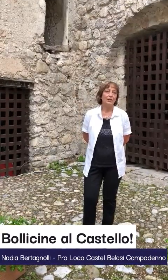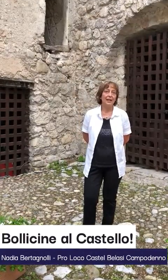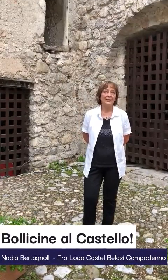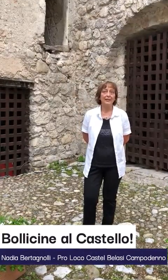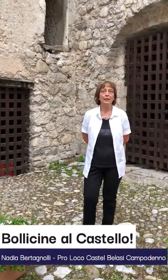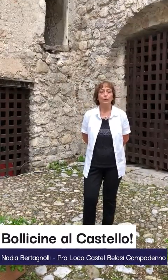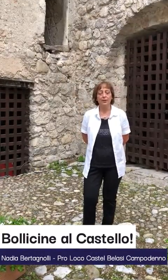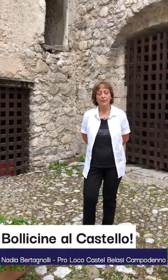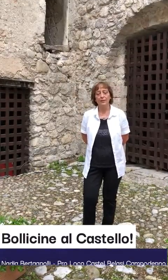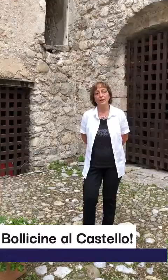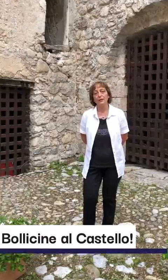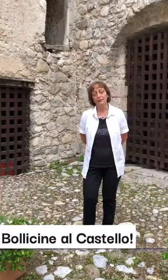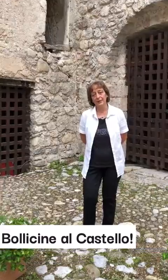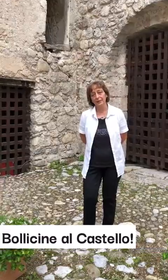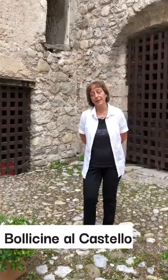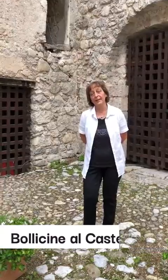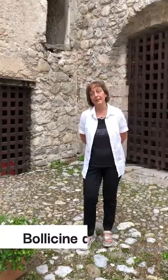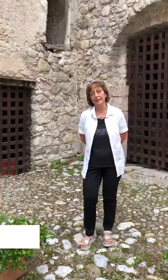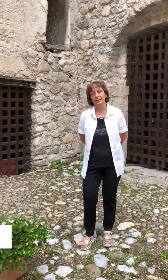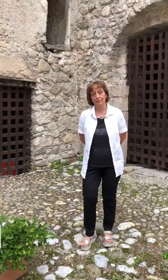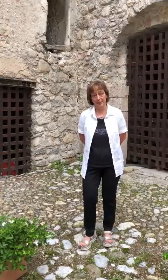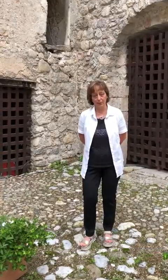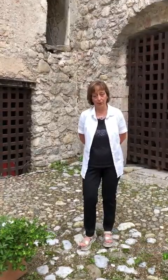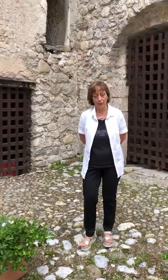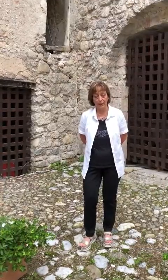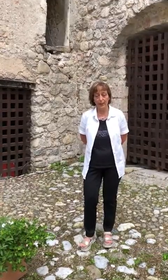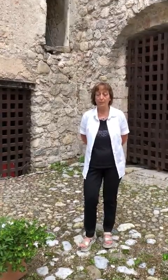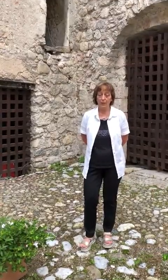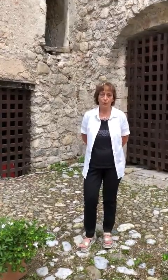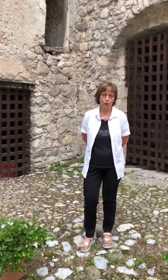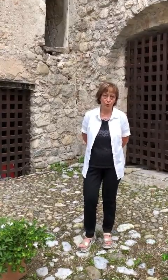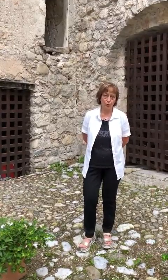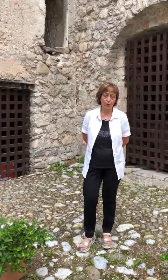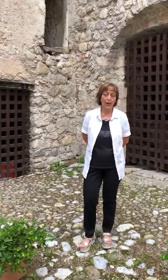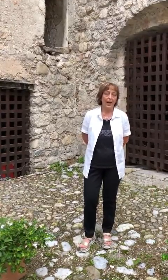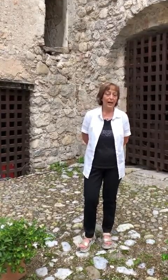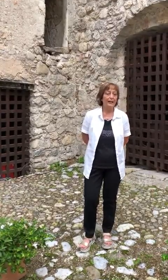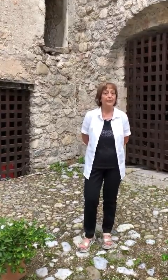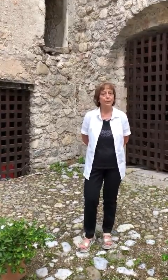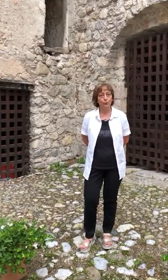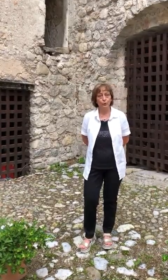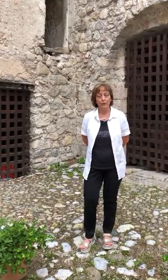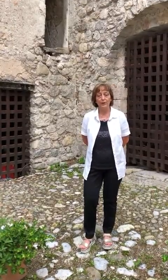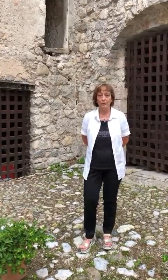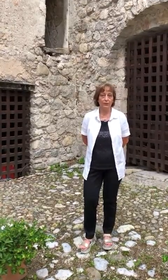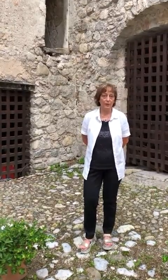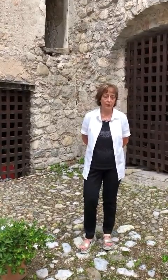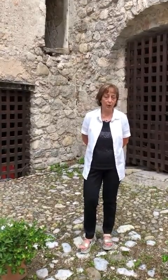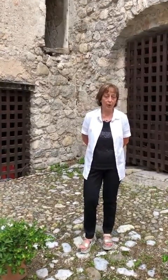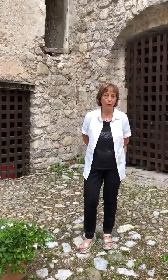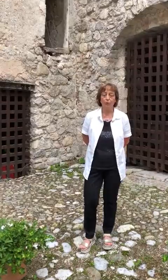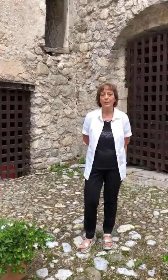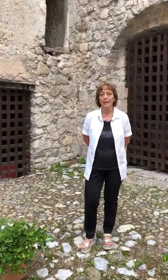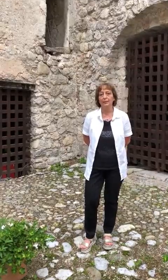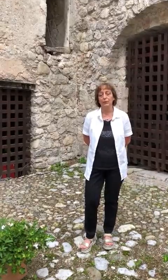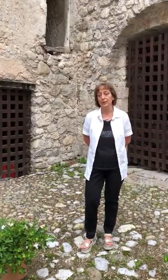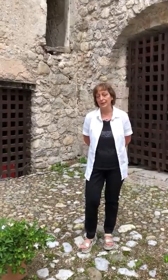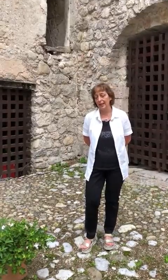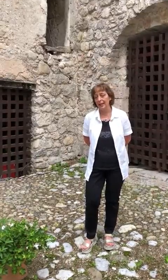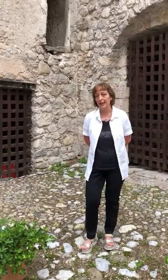serata di degustazione vini della cantina Mezzacorona, ma non solo, anche dei prodotti del nostro territorio, come la mortandella,